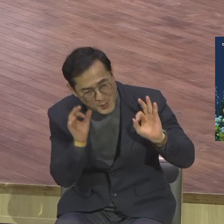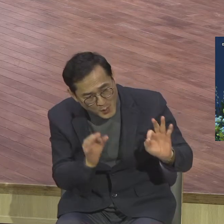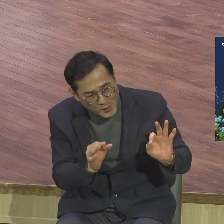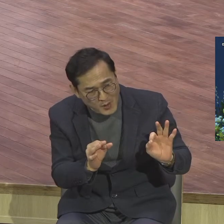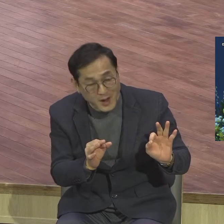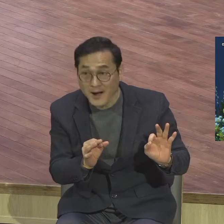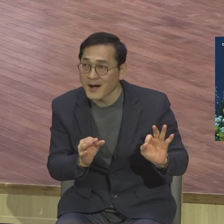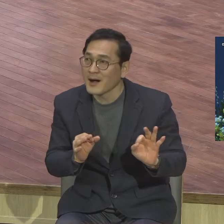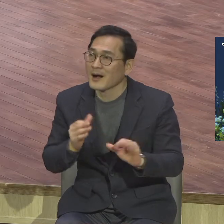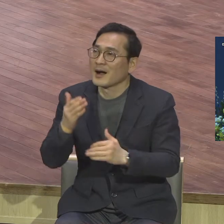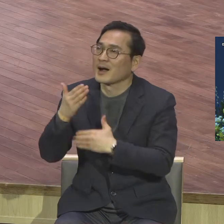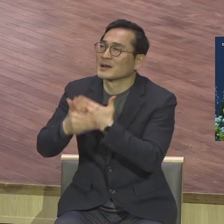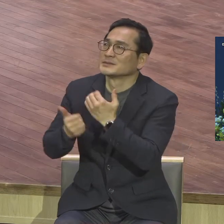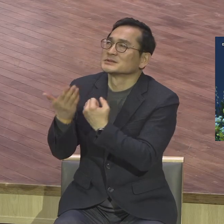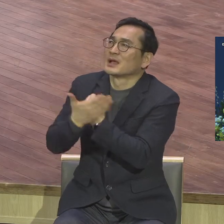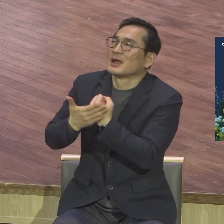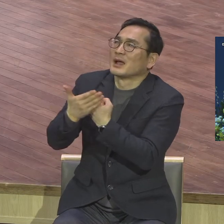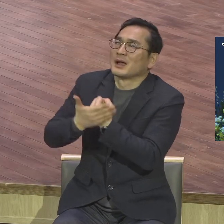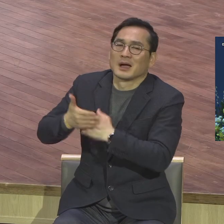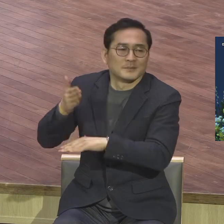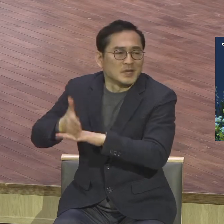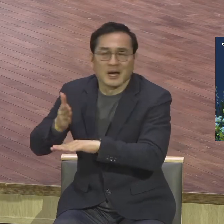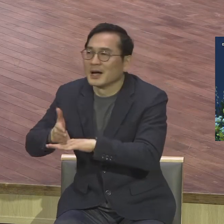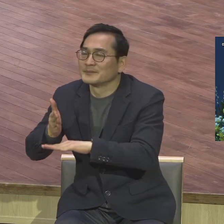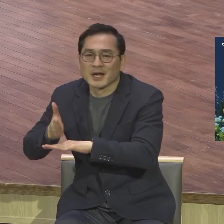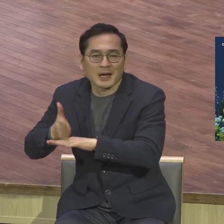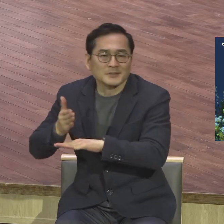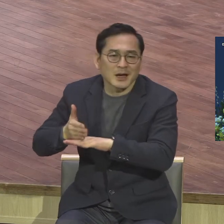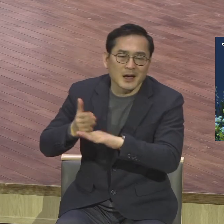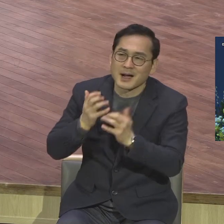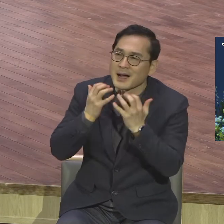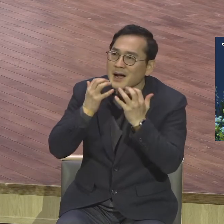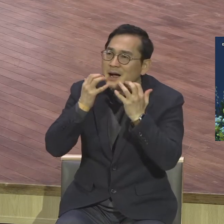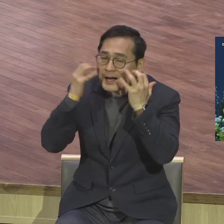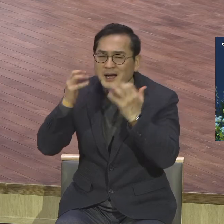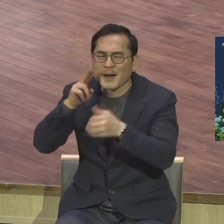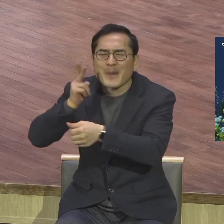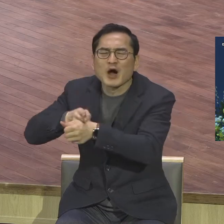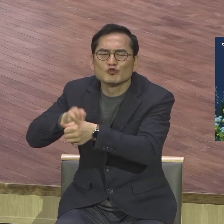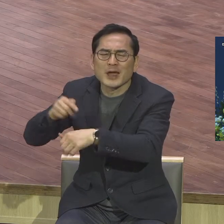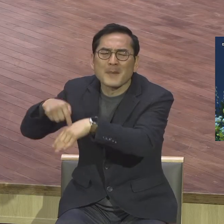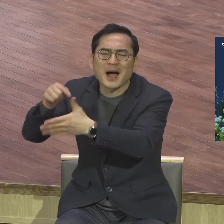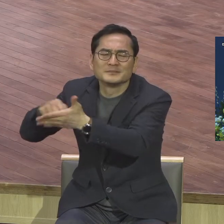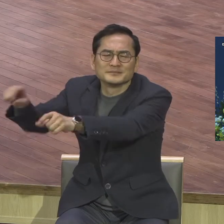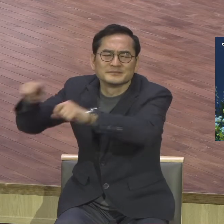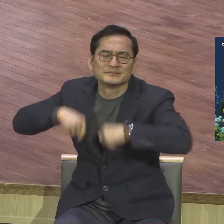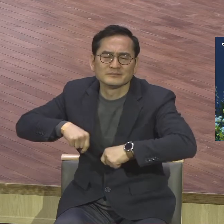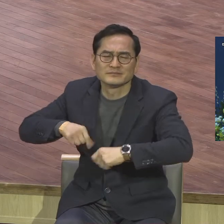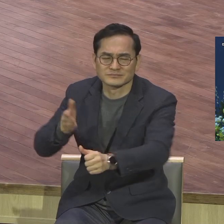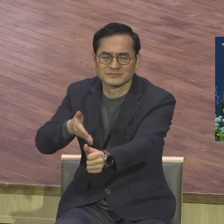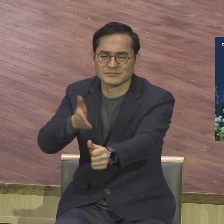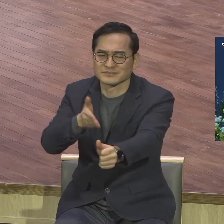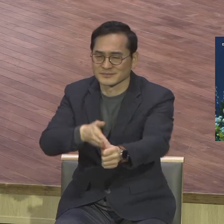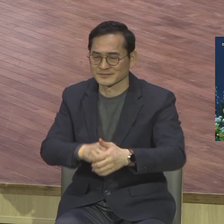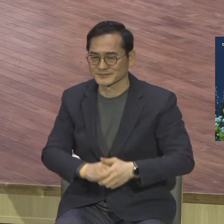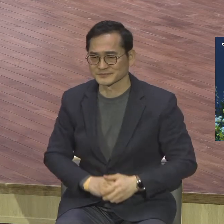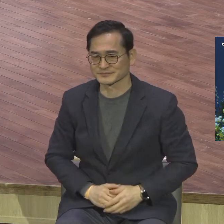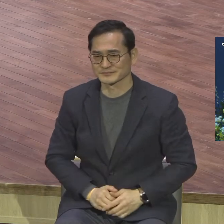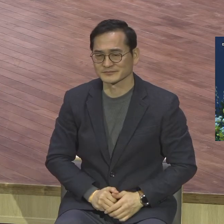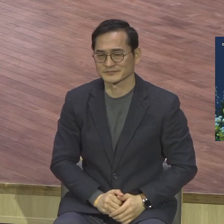이 은혜를 내가 보답할까 이런 바울의 심정을 우리도 담자하라는 얘기예요 이 율법적 관점이